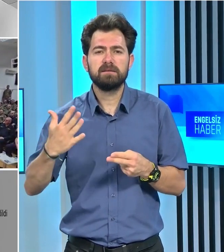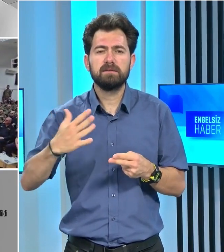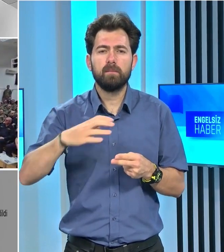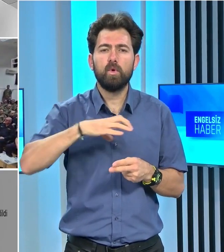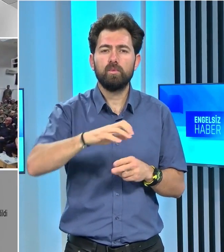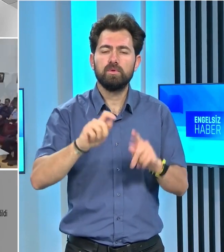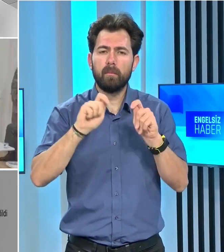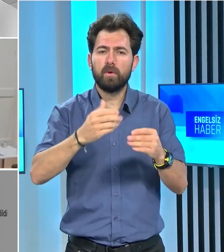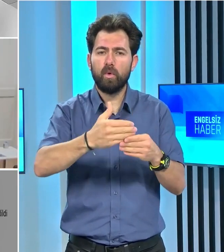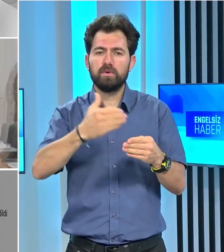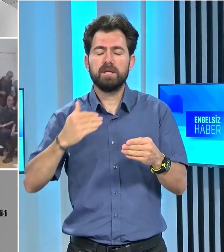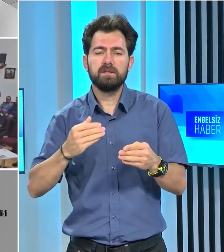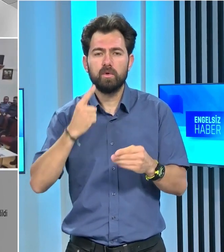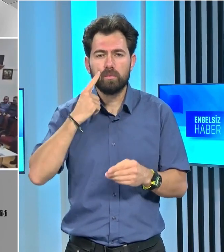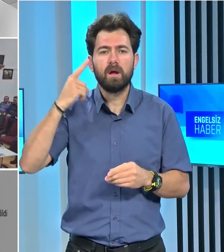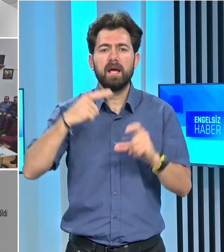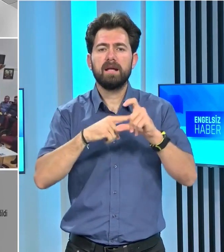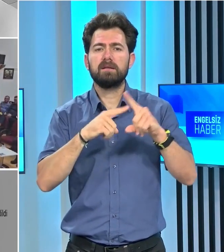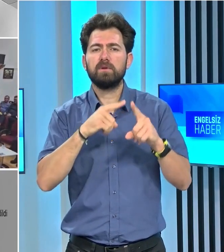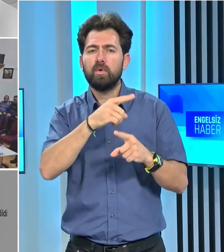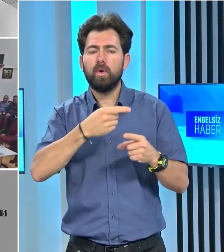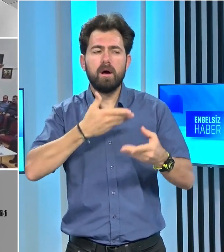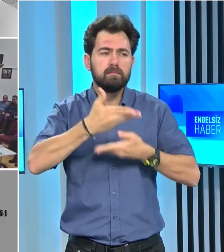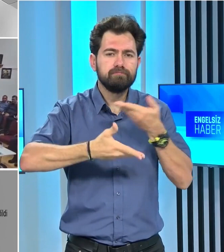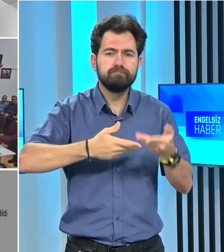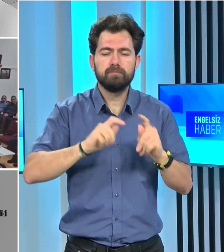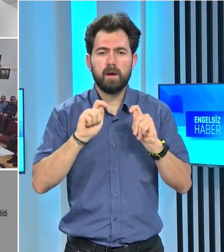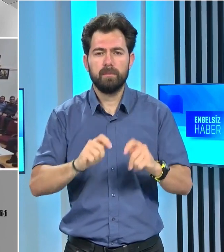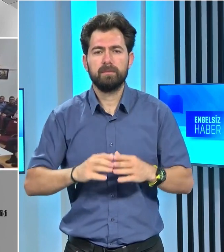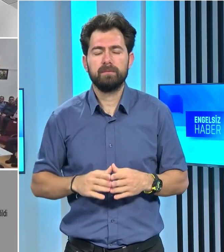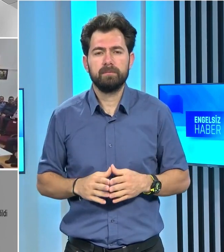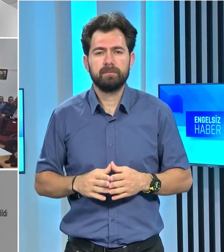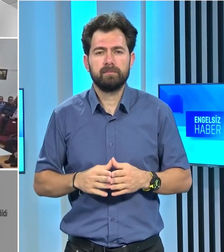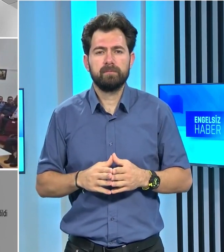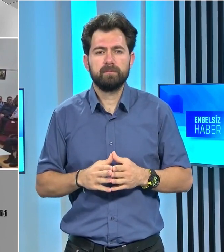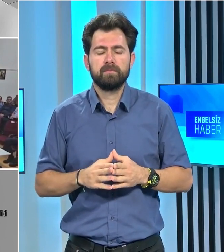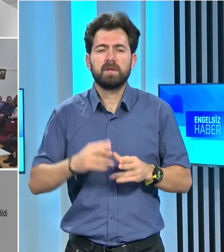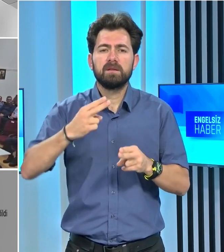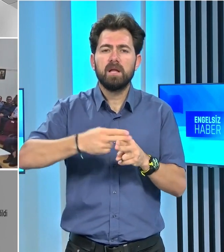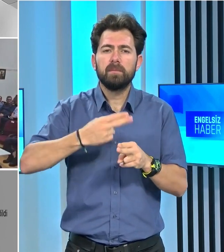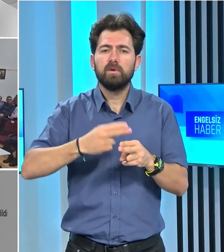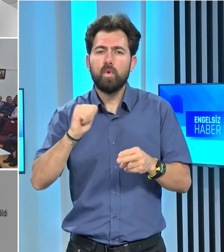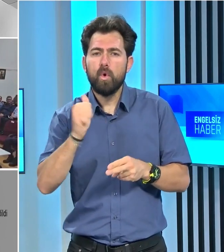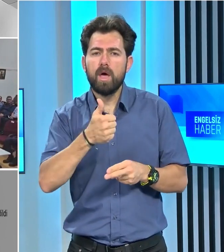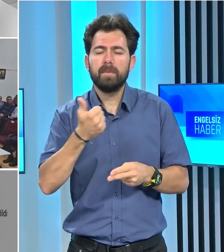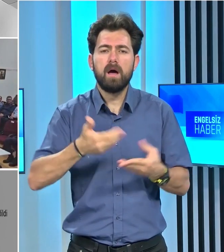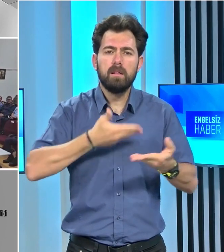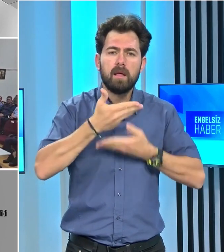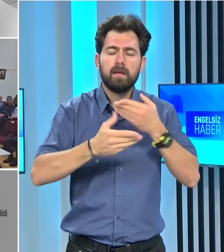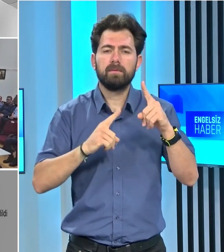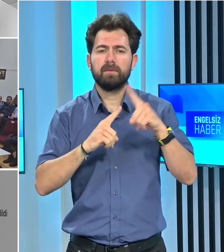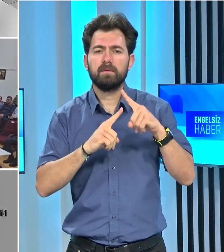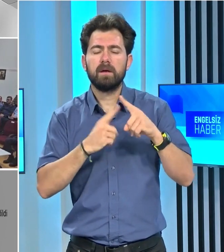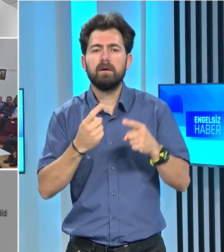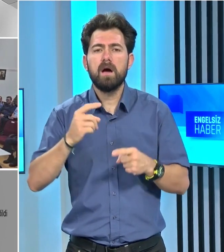icrası öncesinde Cumhurbaşkanı Tatar'a briefing verildi. Tatbikatın önemine işaret eden